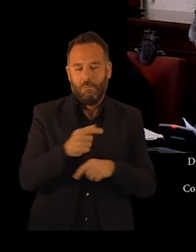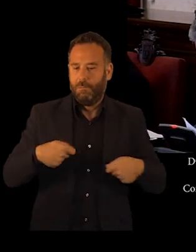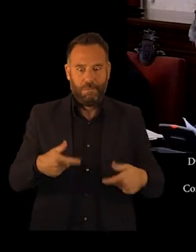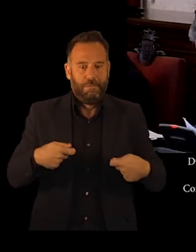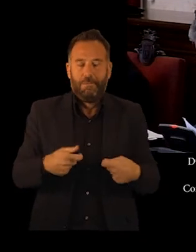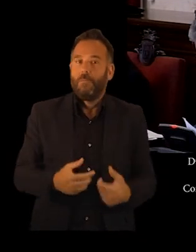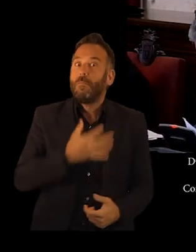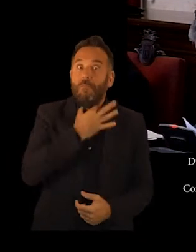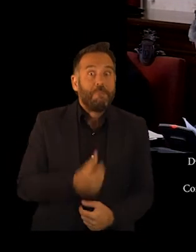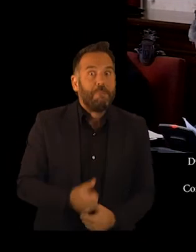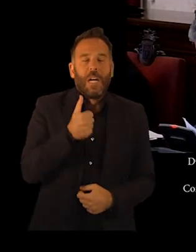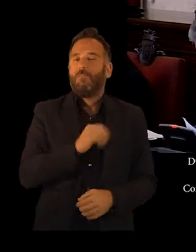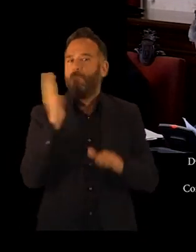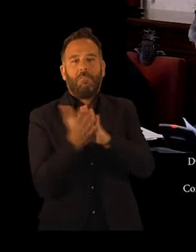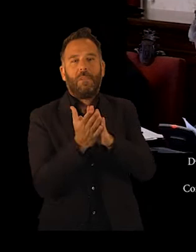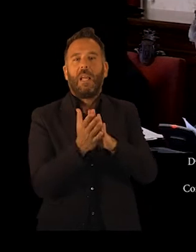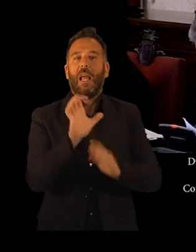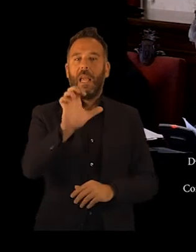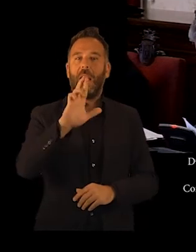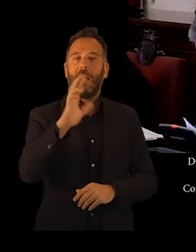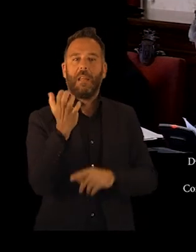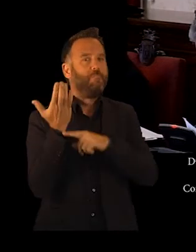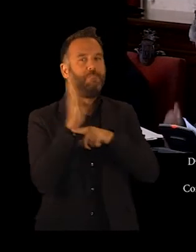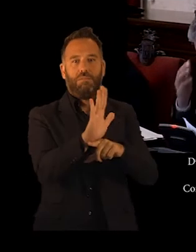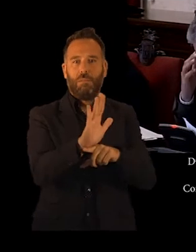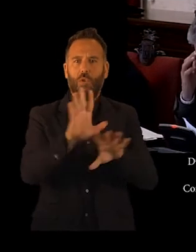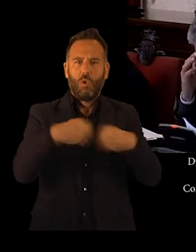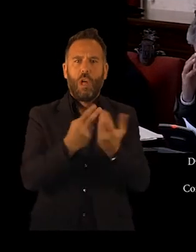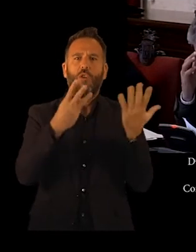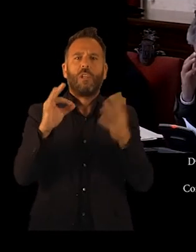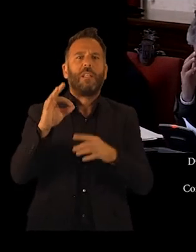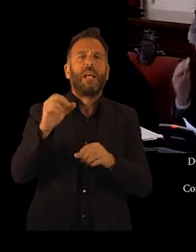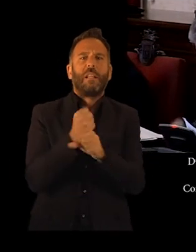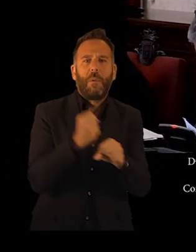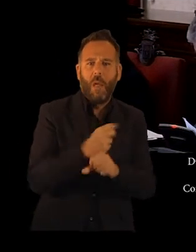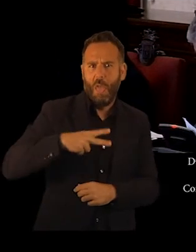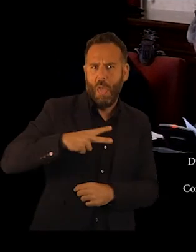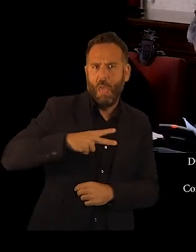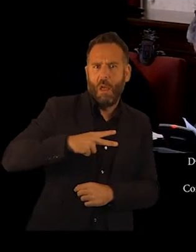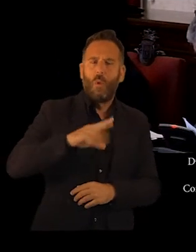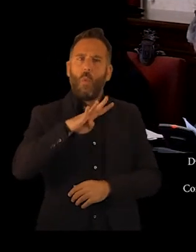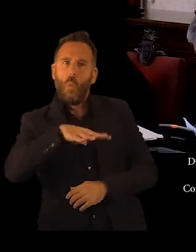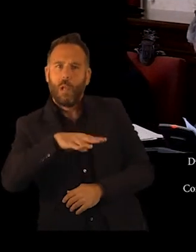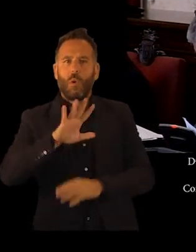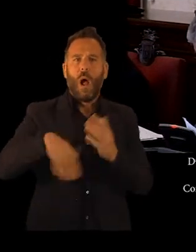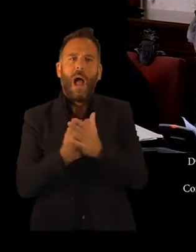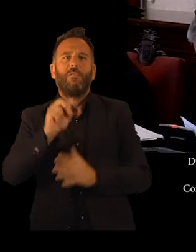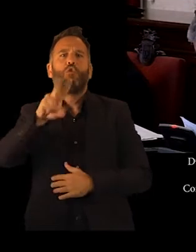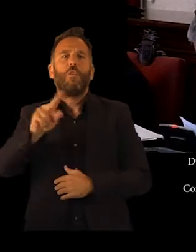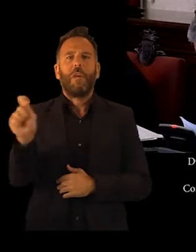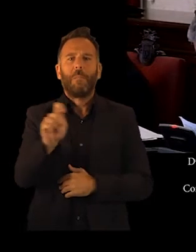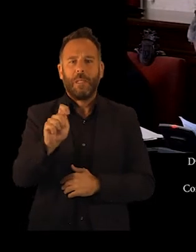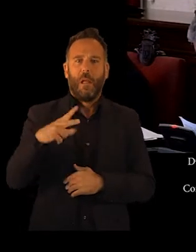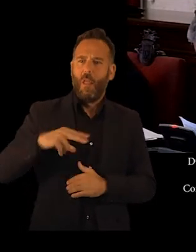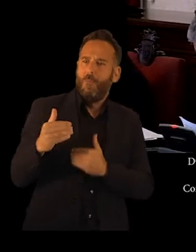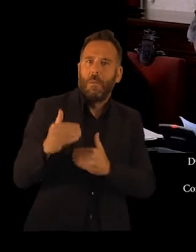tenido que presentar un ERE extintivo de los contratos de sus trabajadores, que incluyen un total de 80, a los que se le adeuda entre 4 y 12 nóminas. La situación